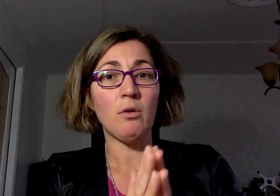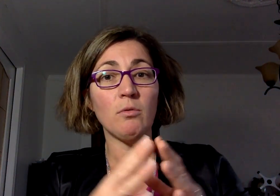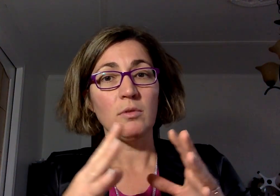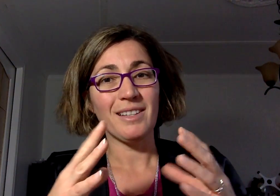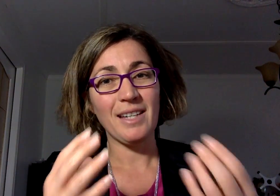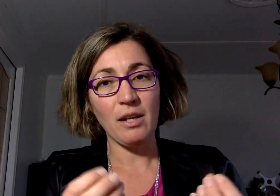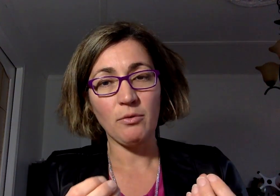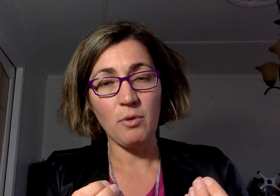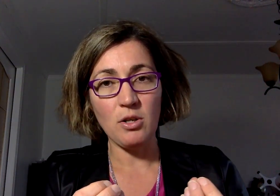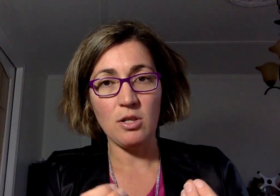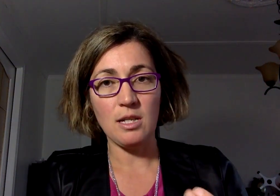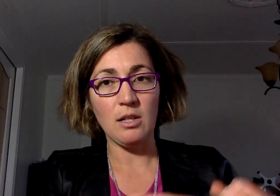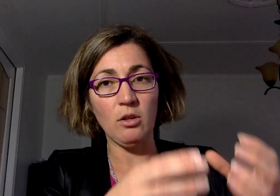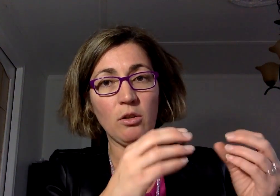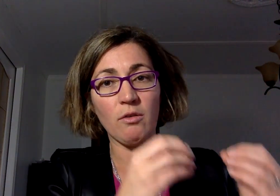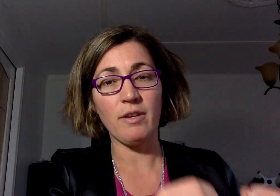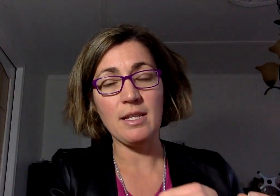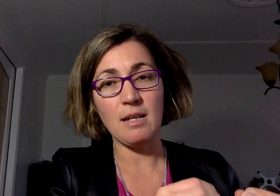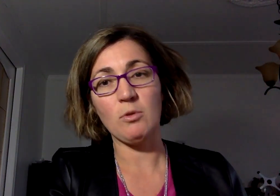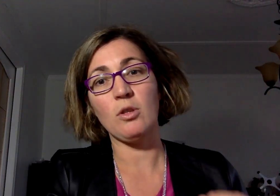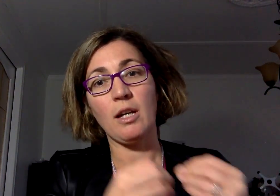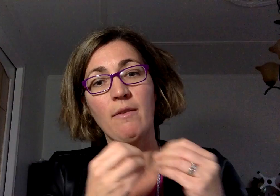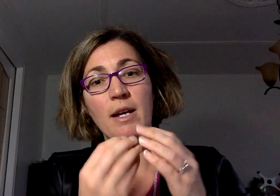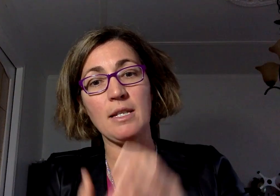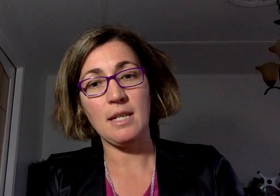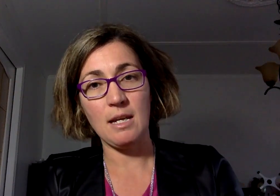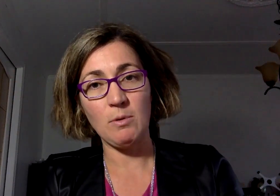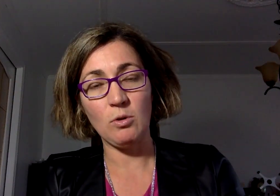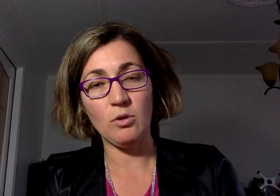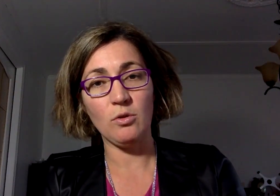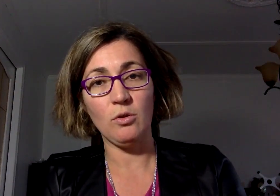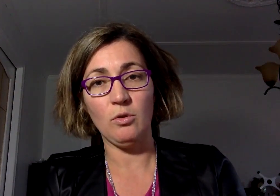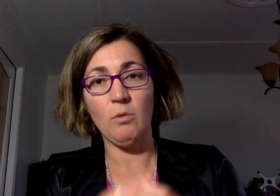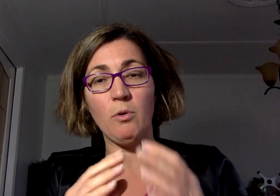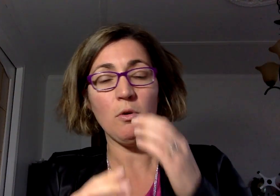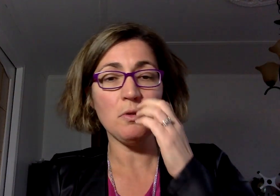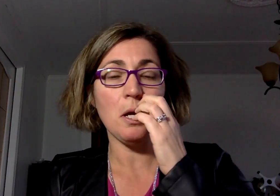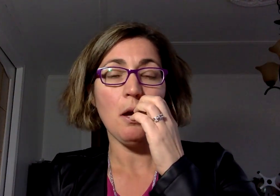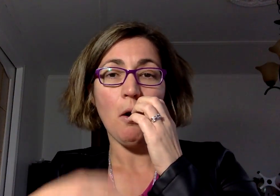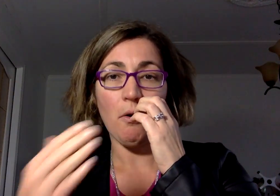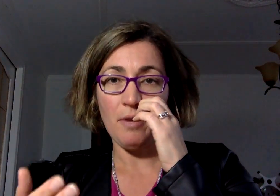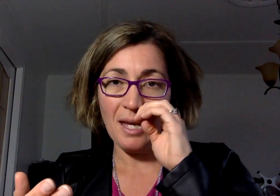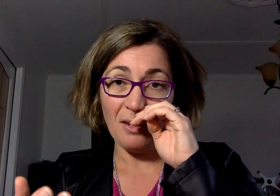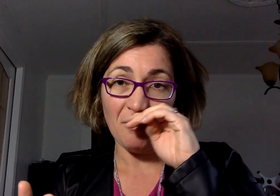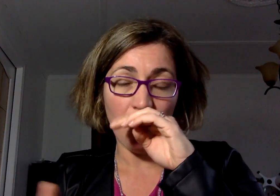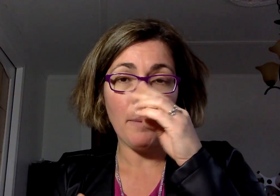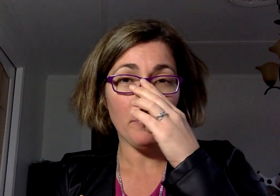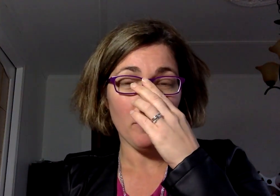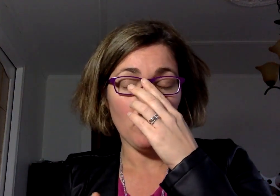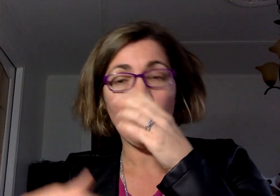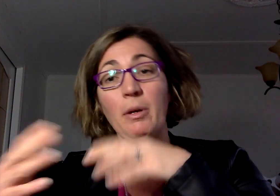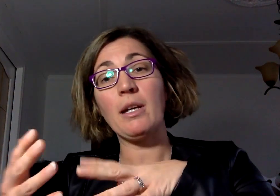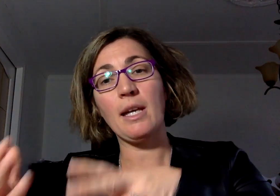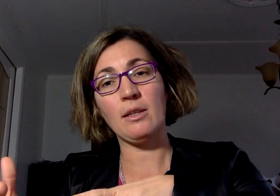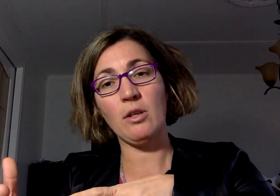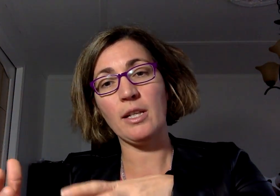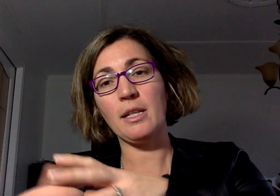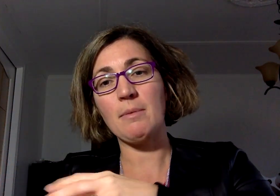4 fois ce cycle-là. Donc, 25 minutes de travail et 5 minutes de pause. On le fait 4 fois. Puis après, le quatrième